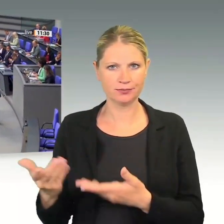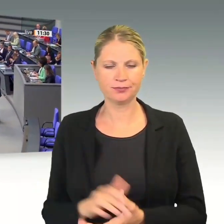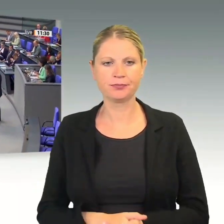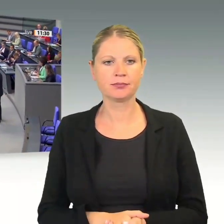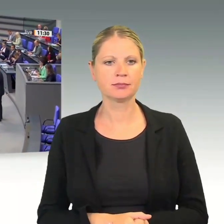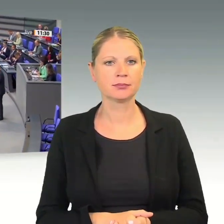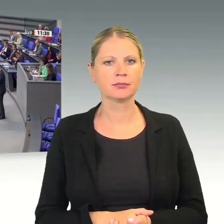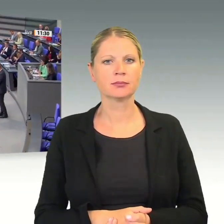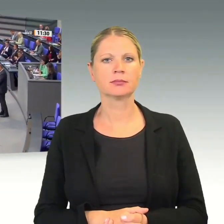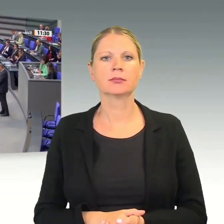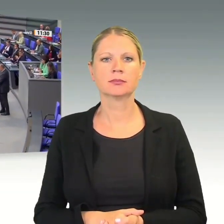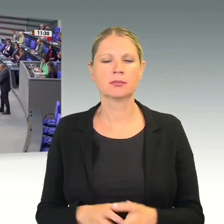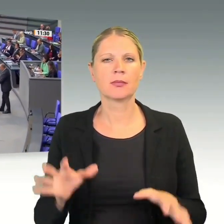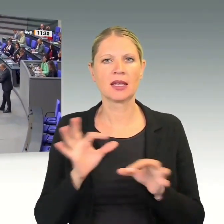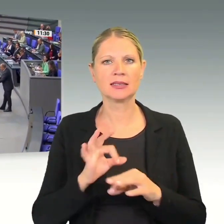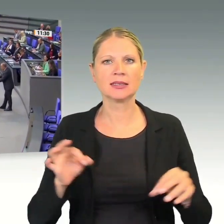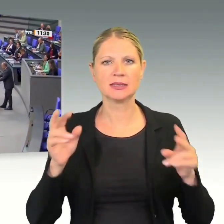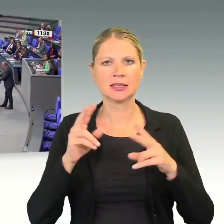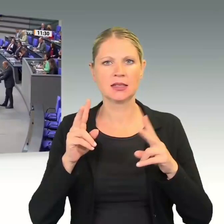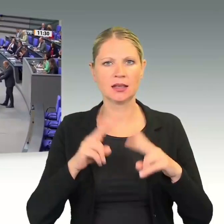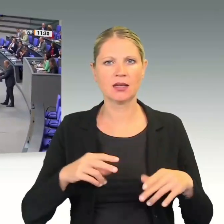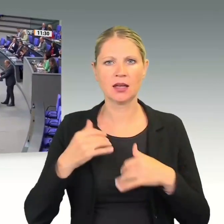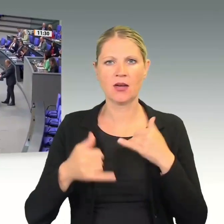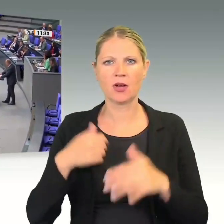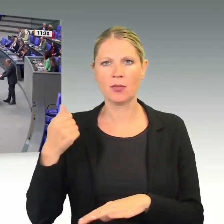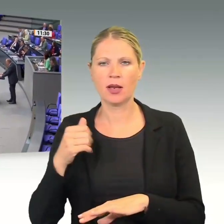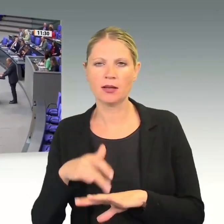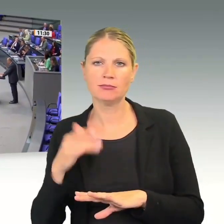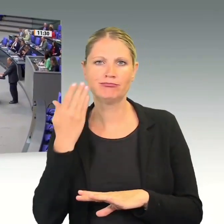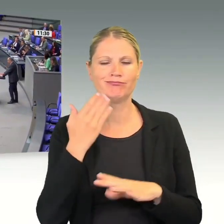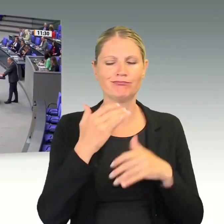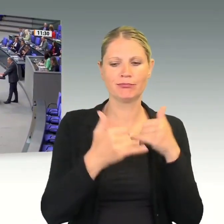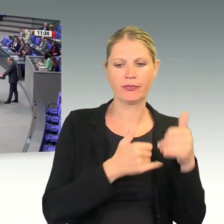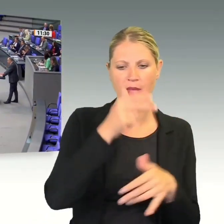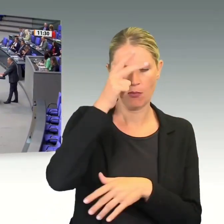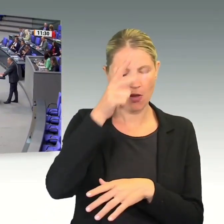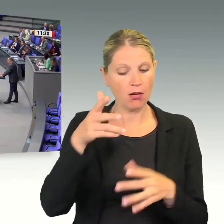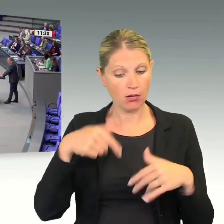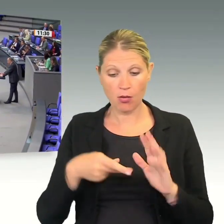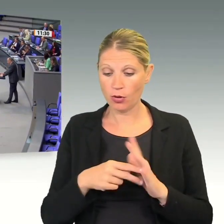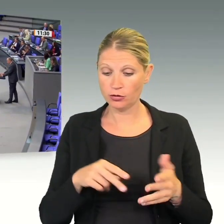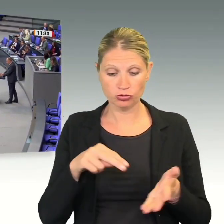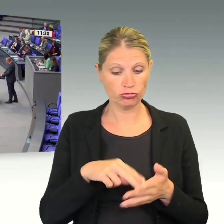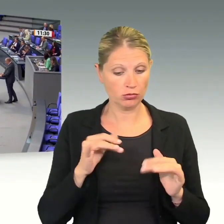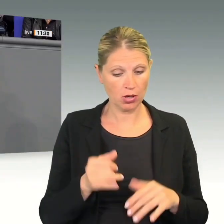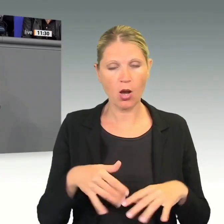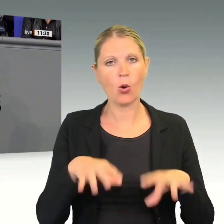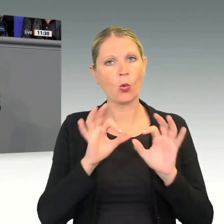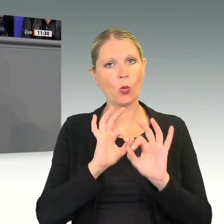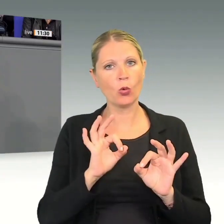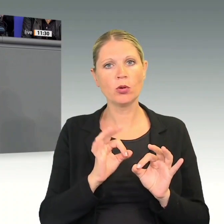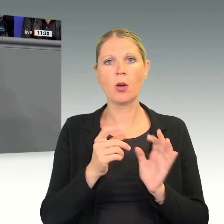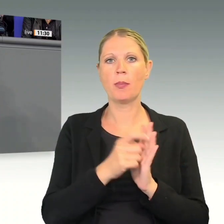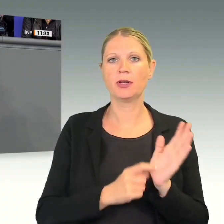Frau Präsidentin, sehr geehrte Damen und Herren! Es ist Sache der Politik, günstige Rahmenbedingungen für unsere heimliche Landwirtschaft zu schaffen, den Beruf des